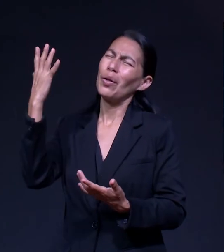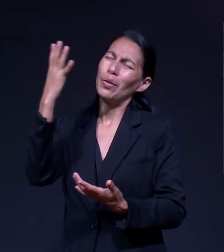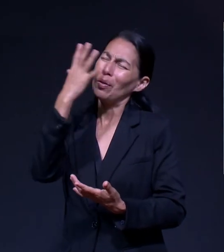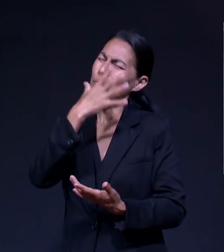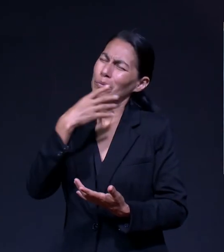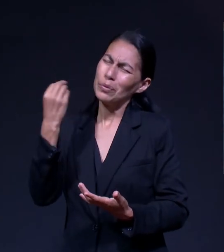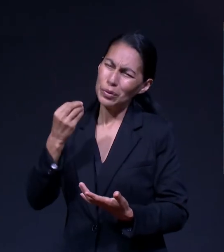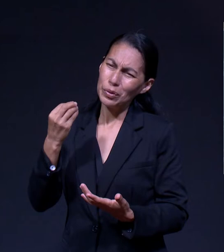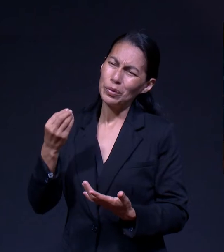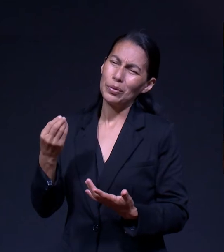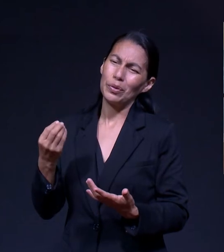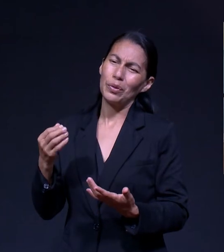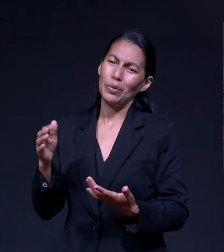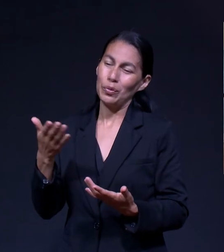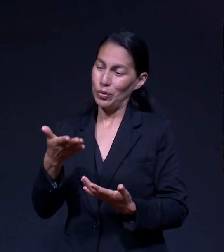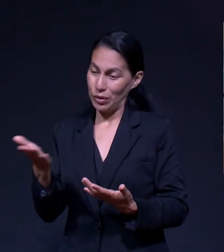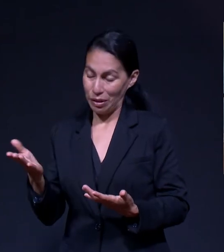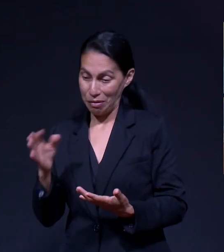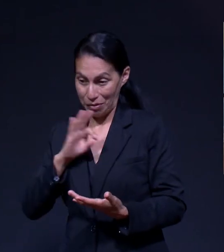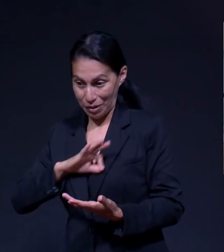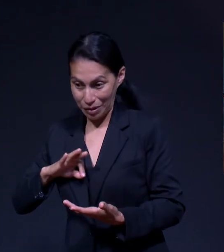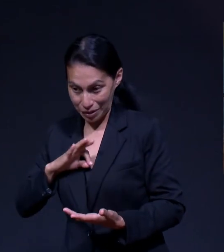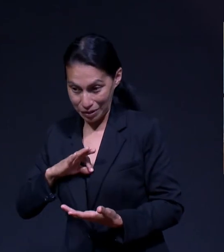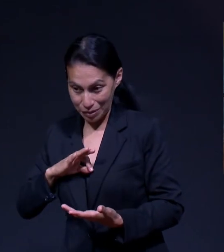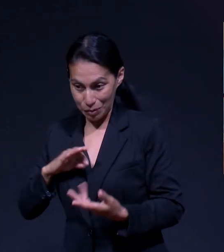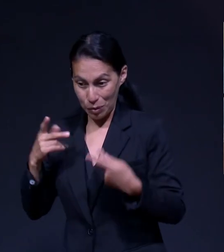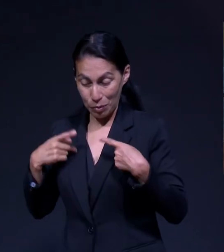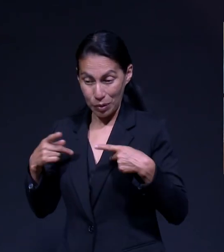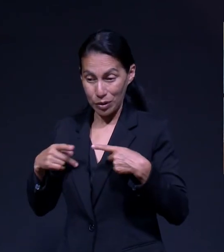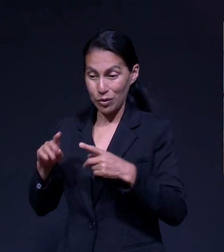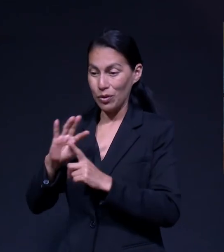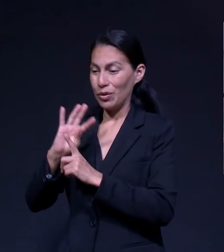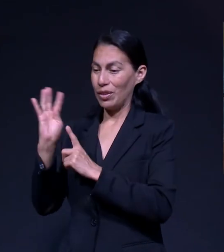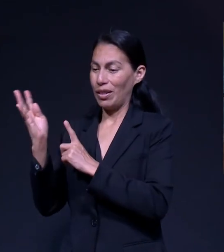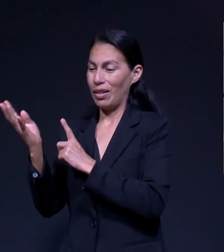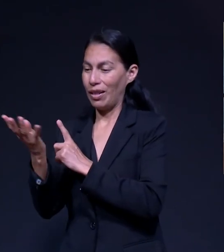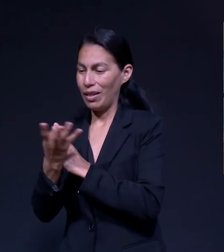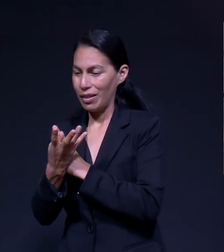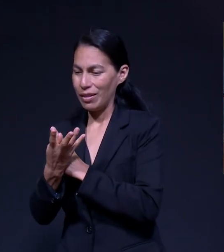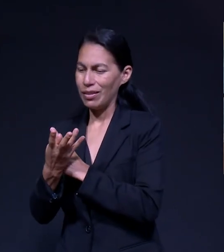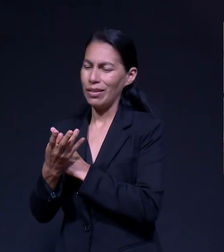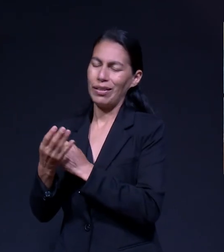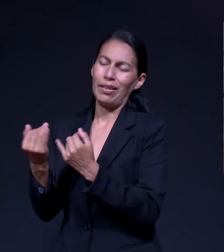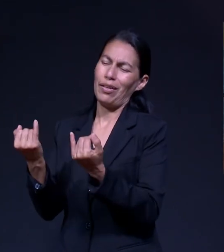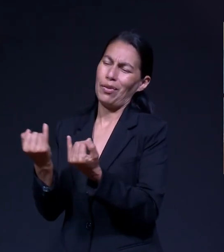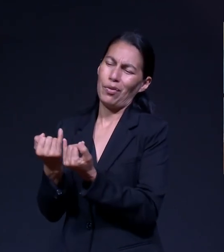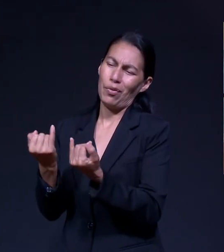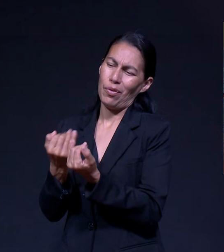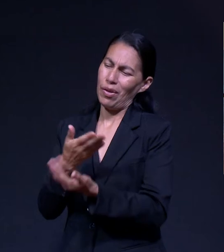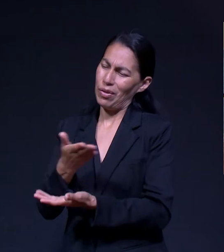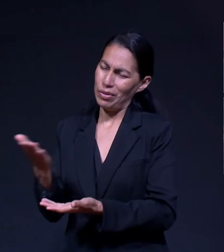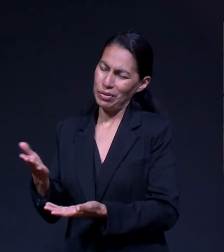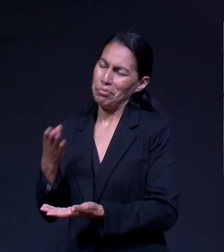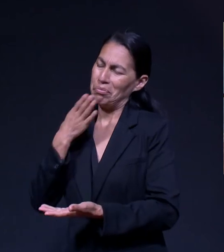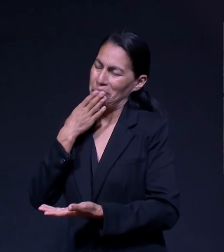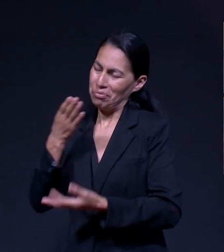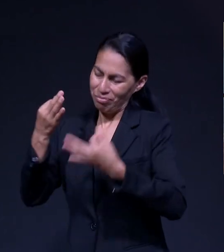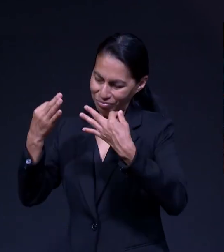No solo ustedes Iban a estar felices Sino que las gentes Que recibieran Esa bendición De sus servicios De su